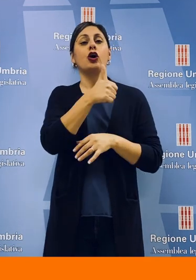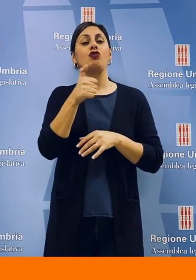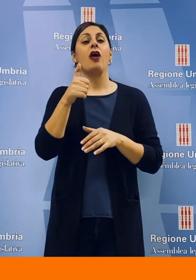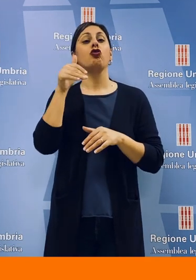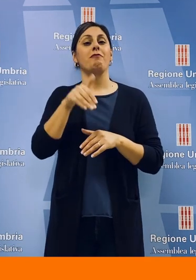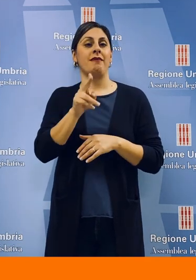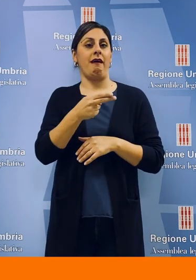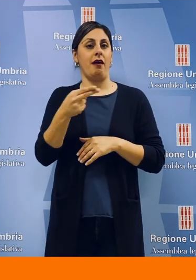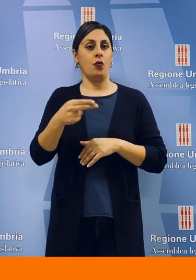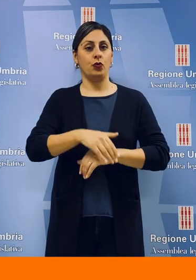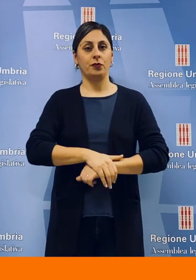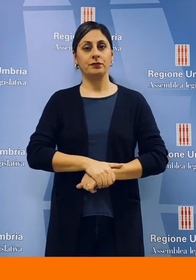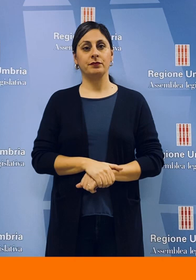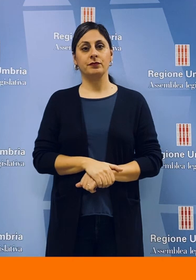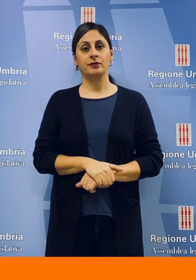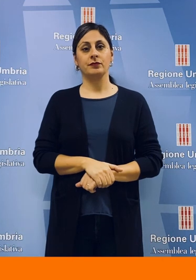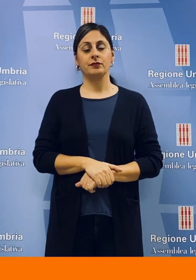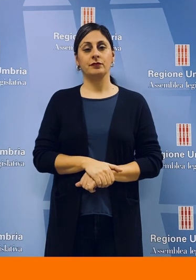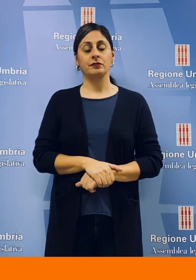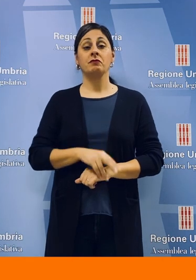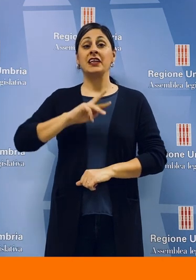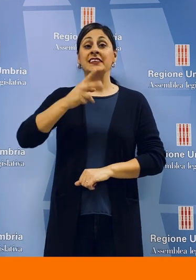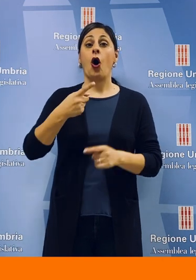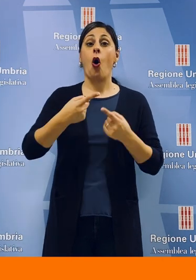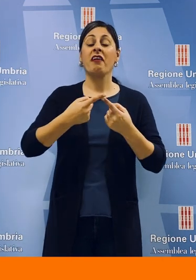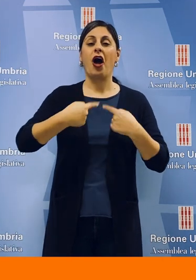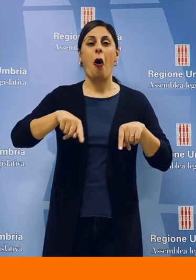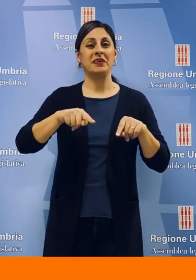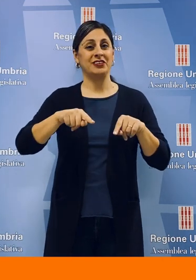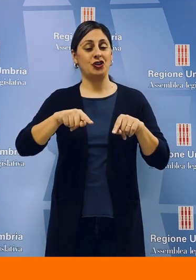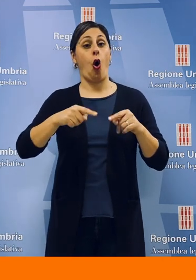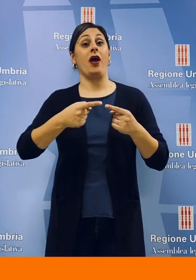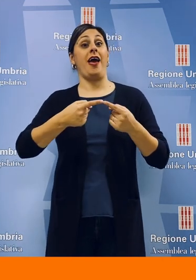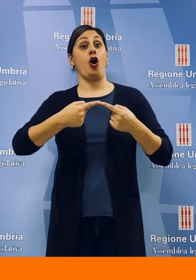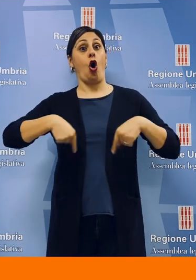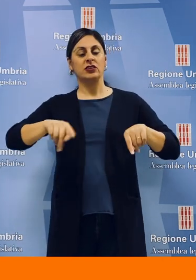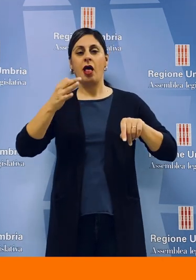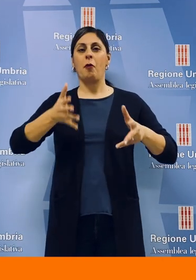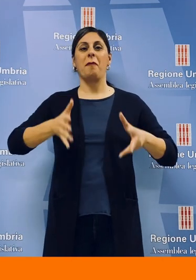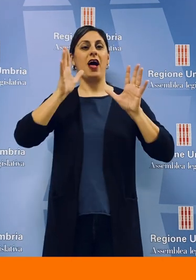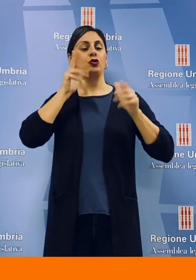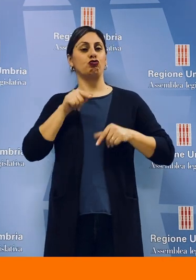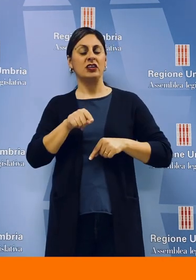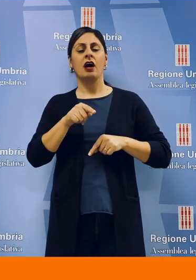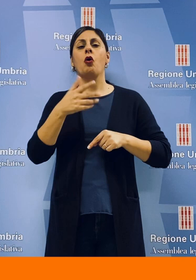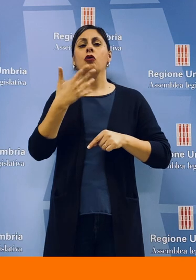100 mila euro. In seconda commissione consigliare a Palazzo Cesaroni è stata